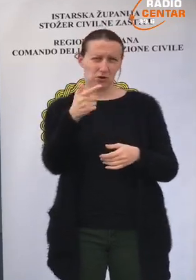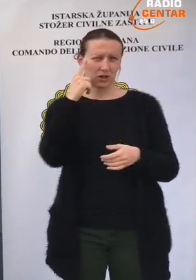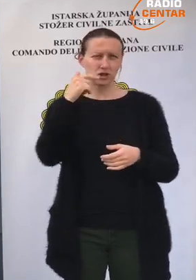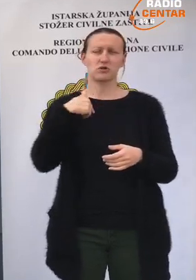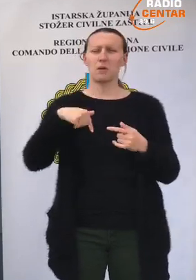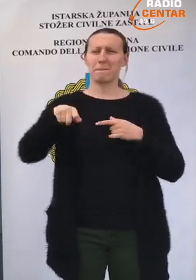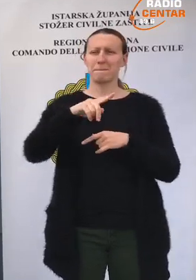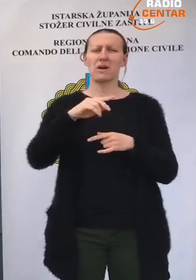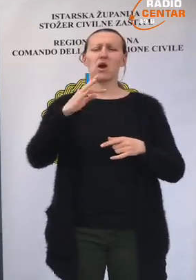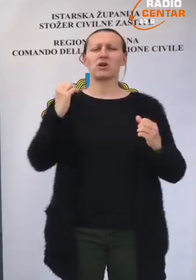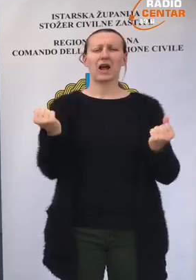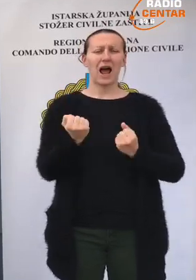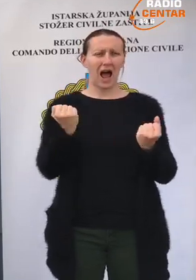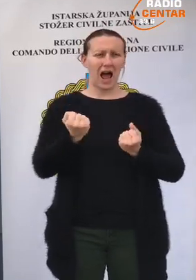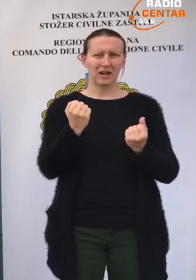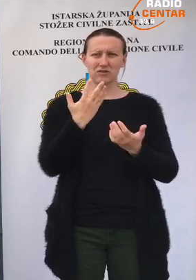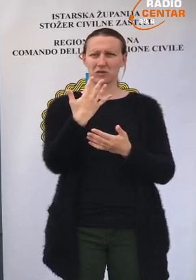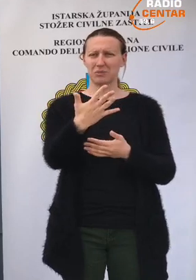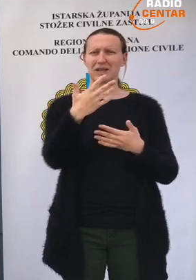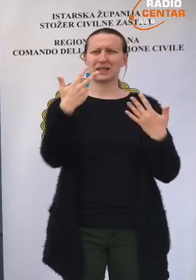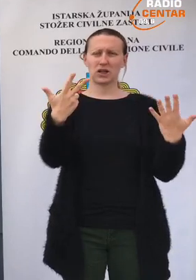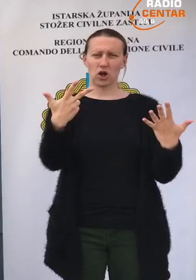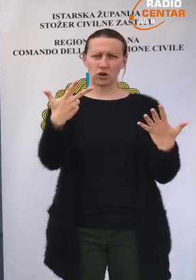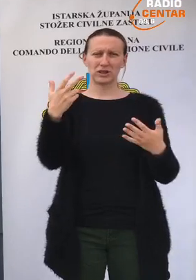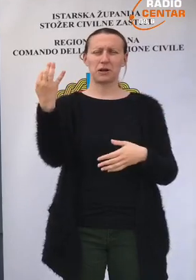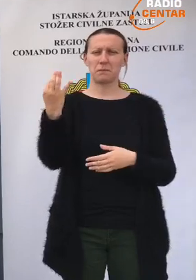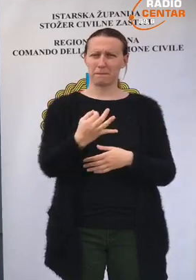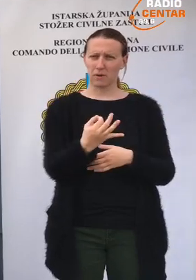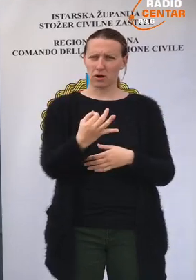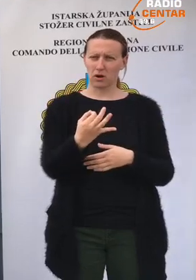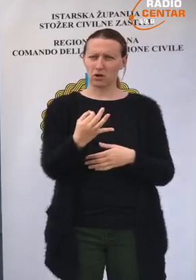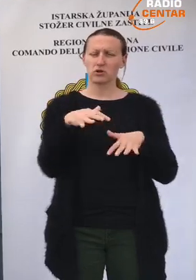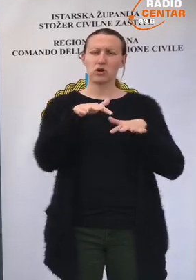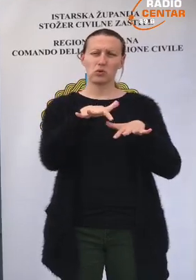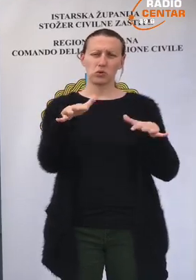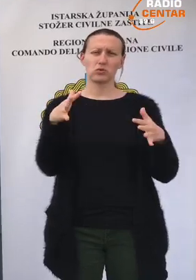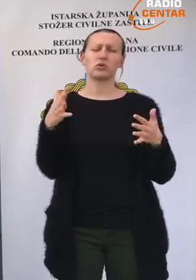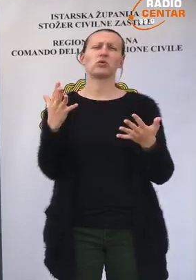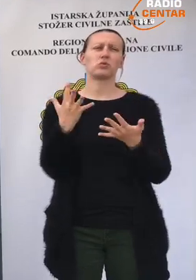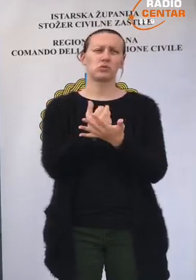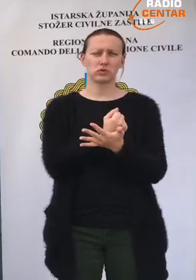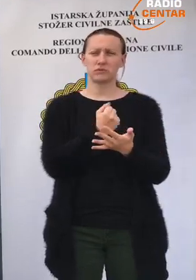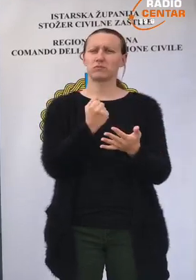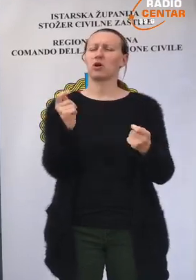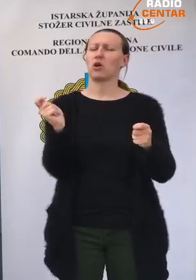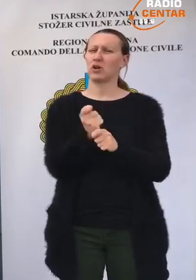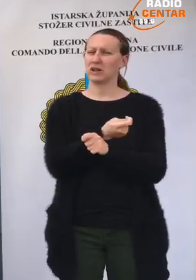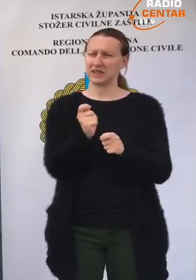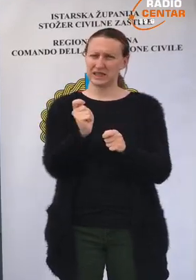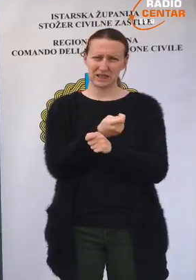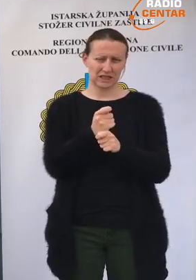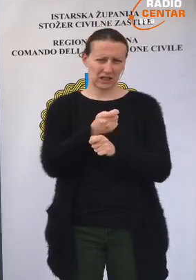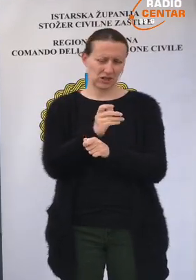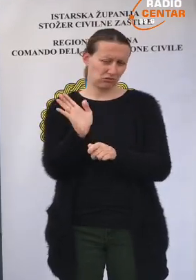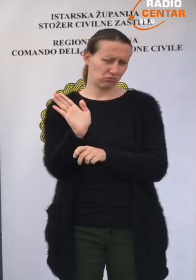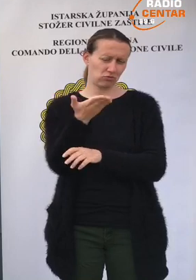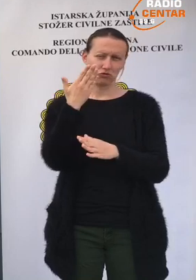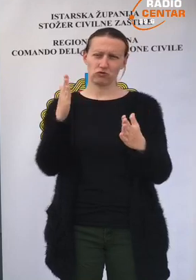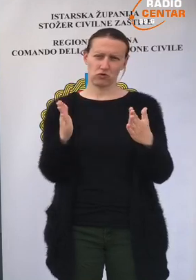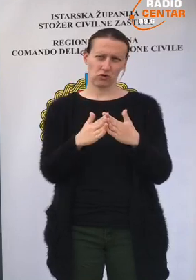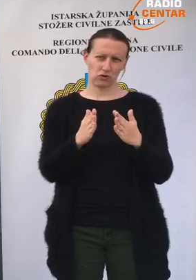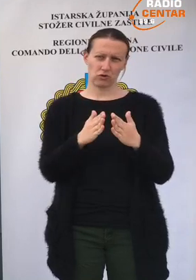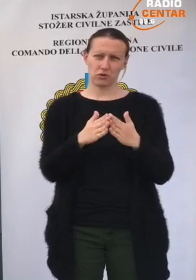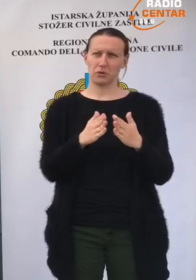znači da smo mi od aktivnih slučajeva, 58% ljudi je negativizirano, odnosno izlječeno i